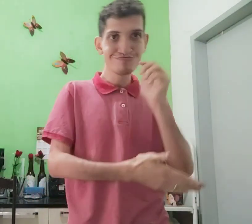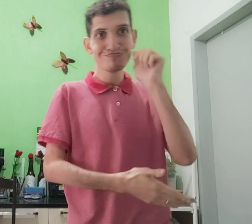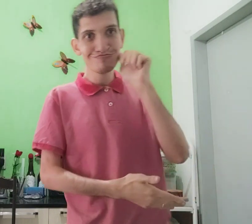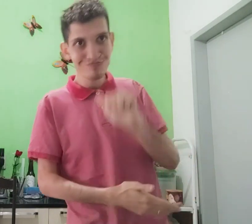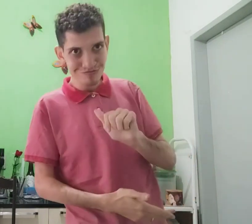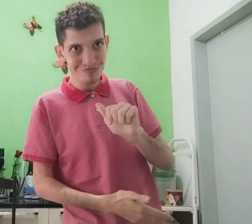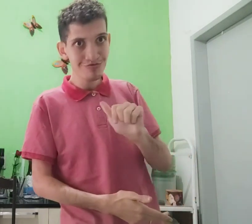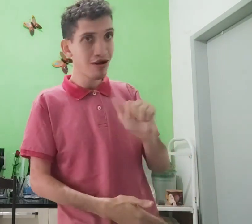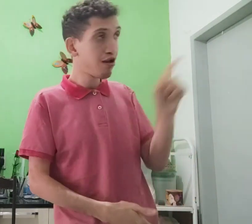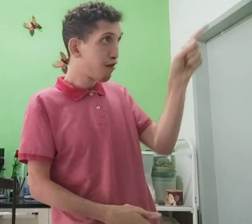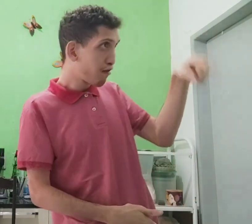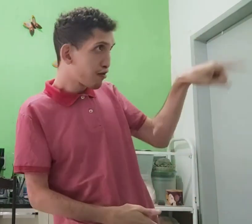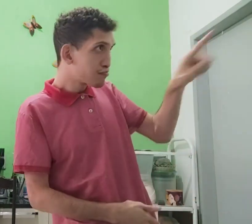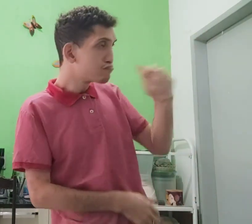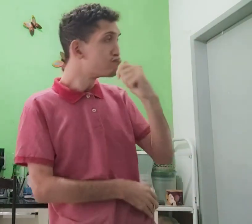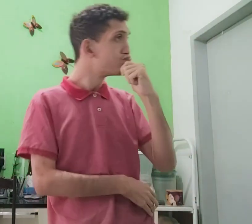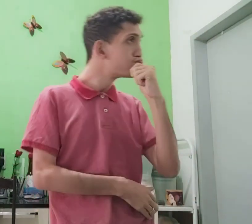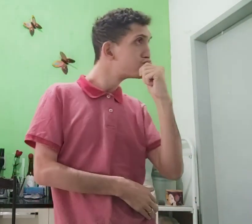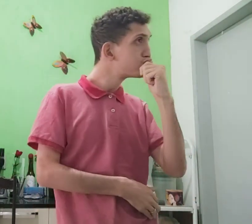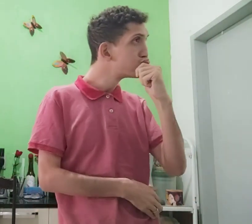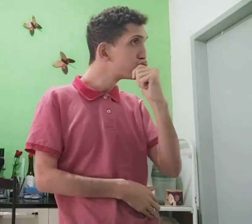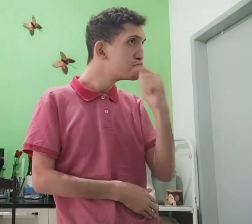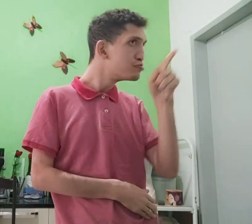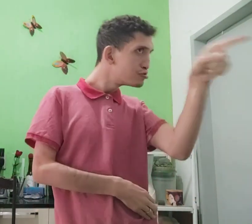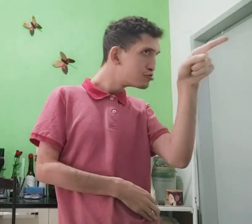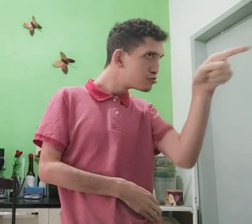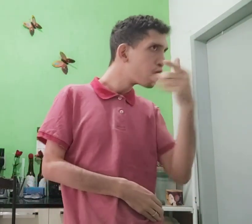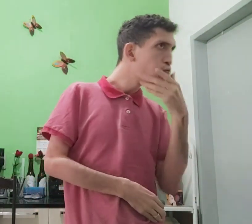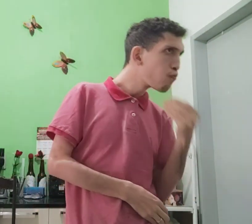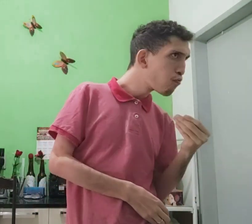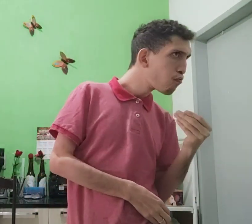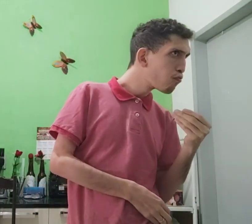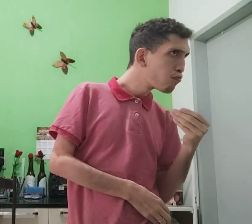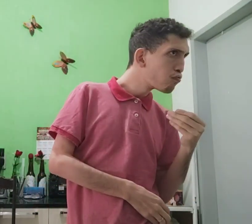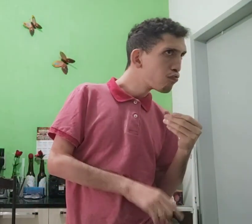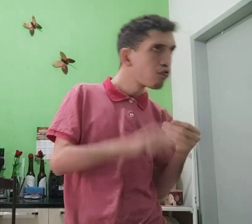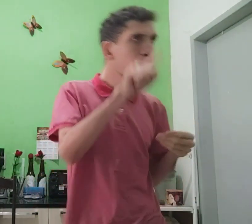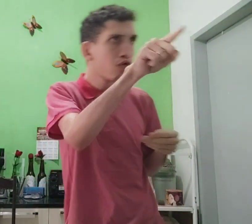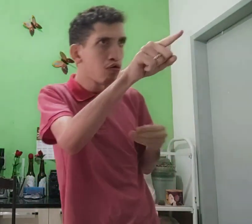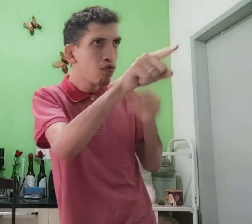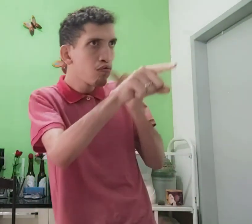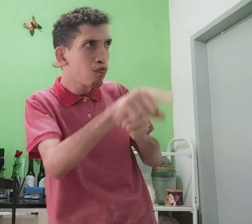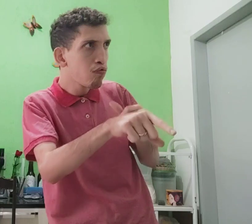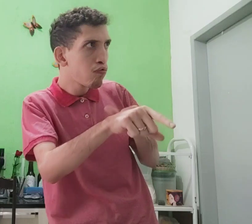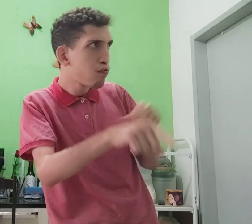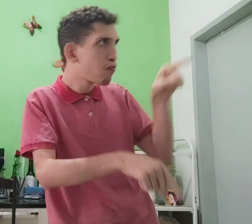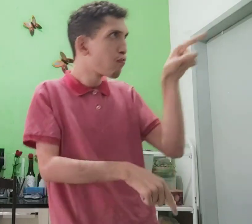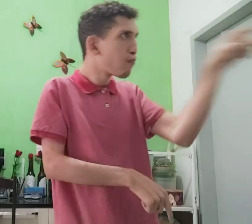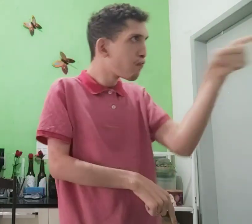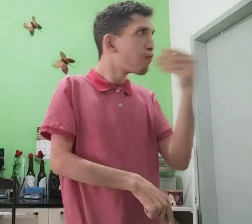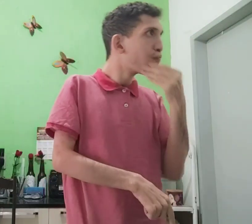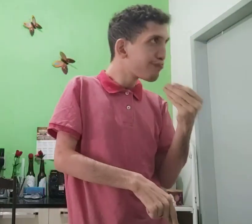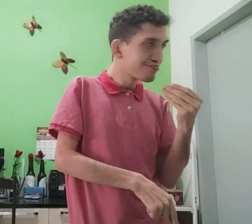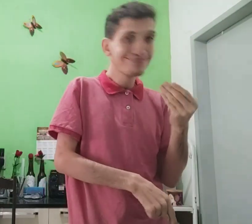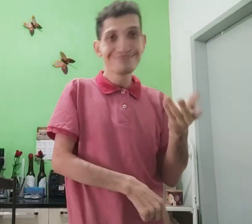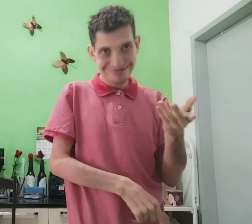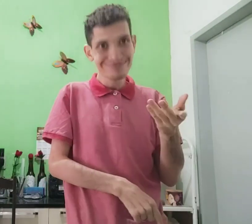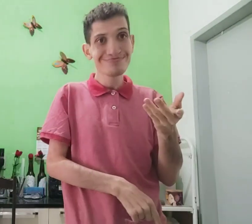alguns, mulher, eles, ah, esse é homem, ele é mulher, ela ali é